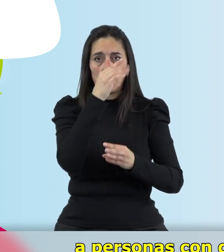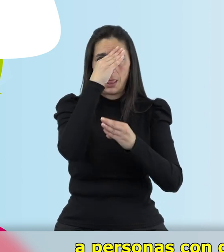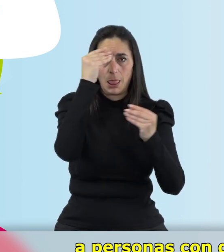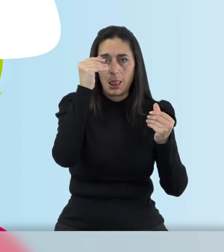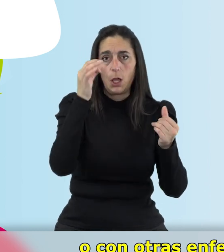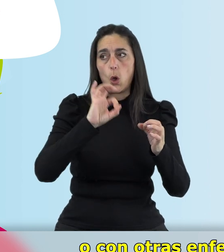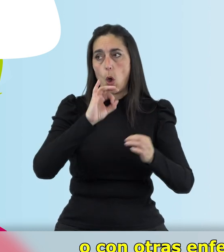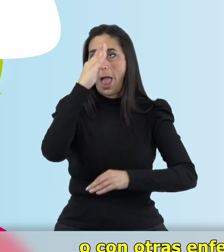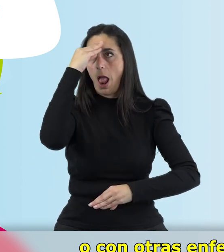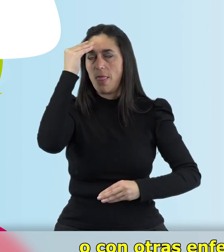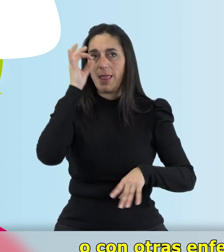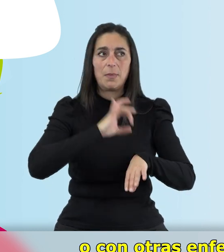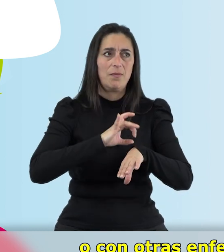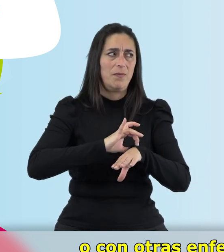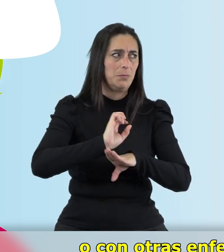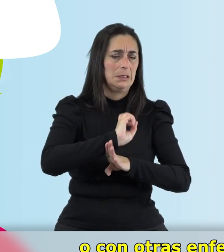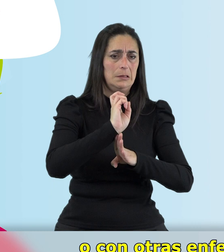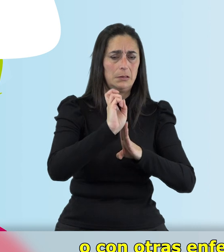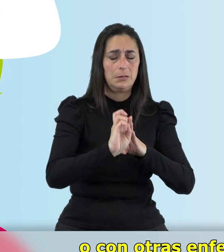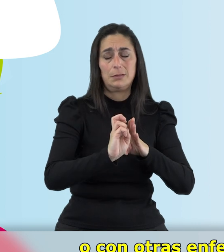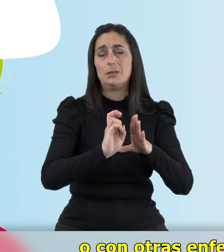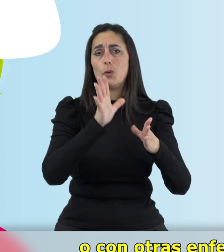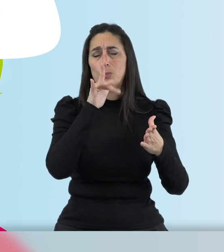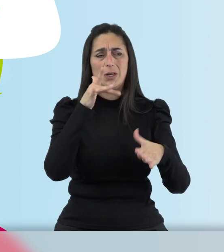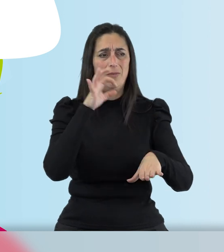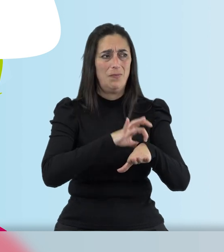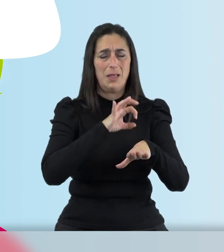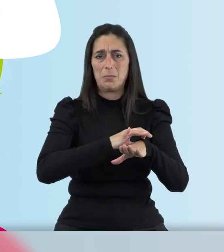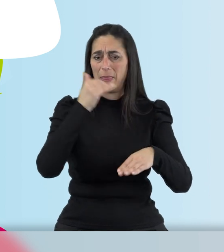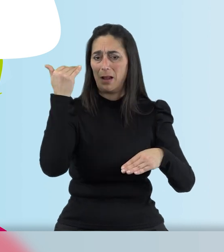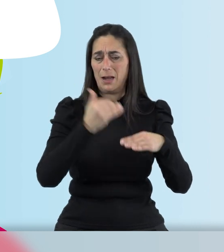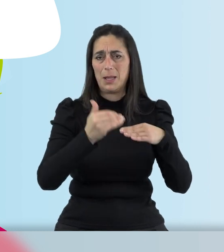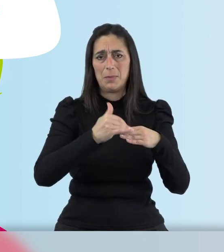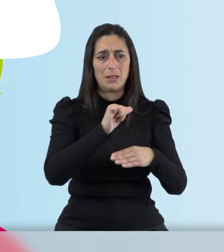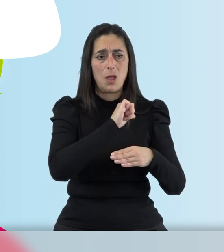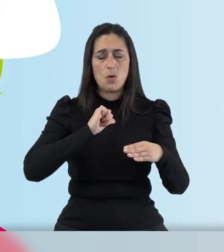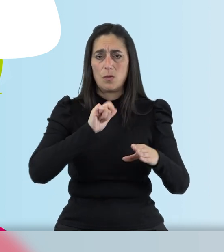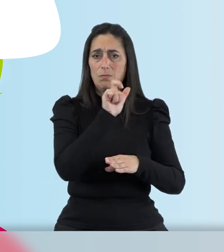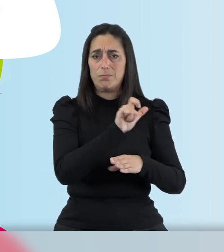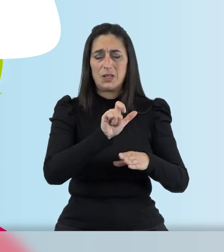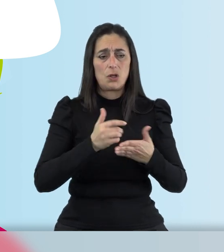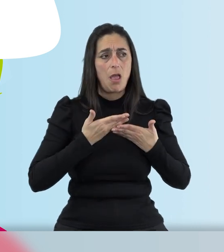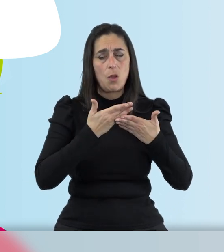como la de Alzheimer o con otras enfermedades que generan grandes limitaciones en la autonomía.